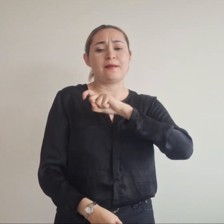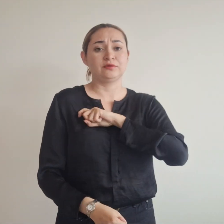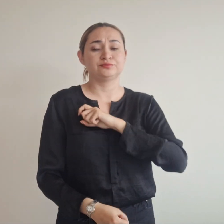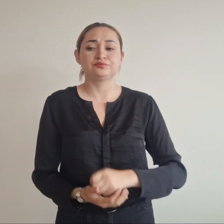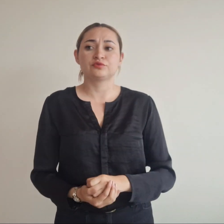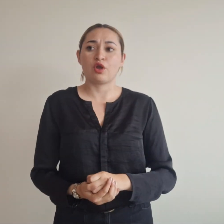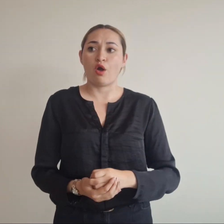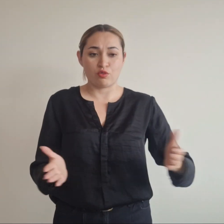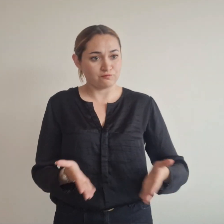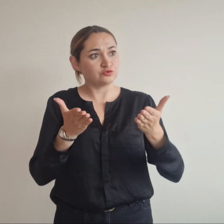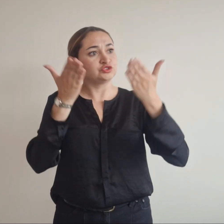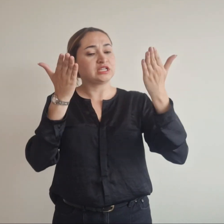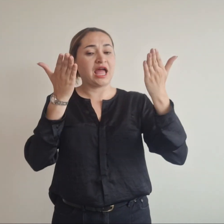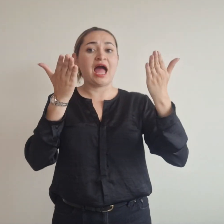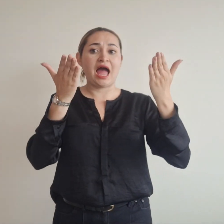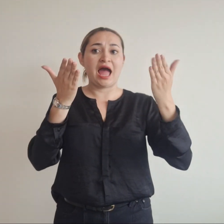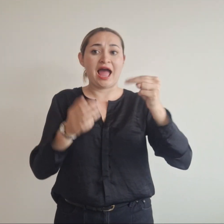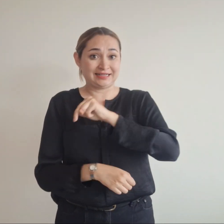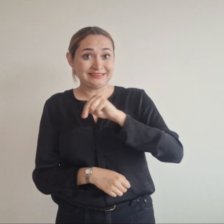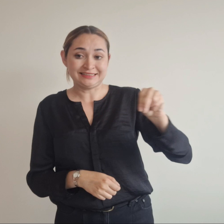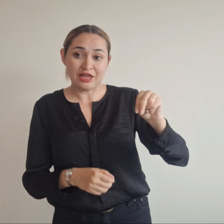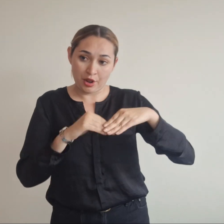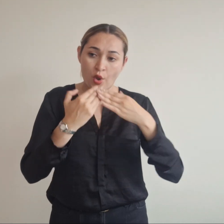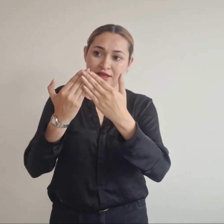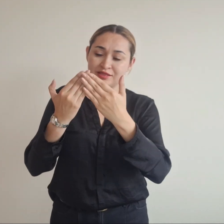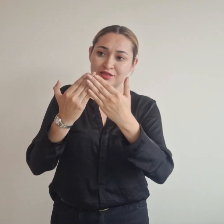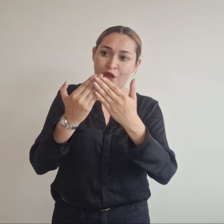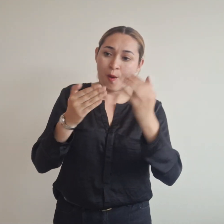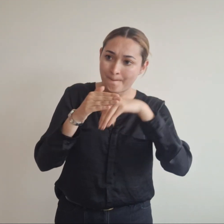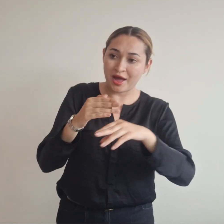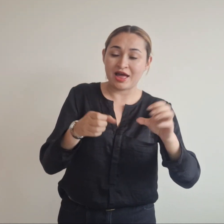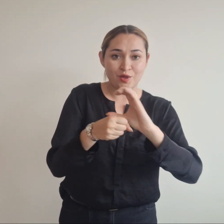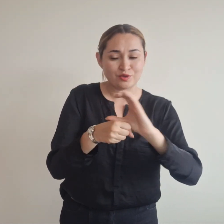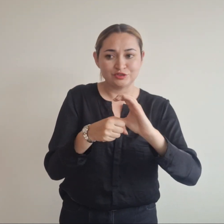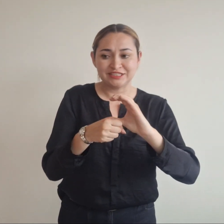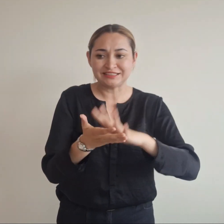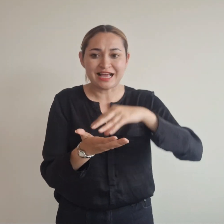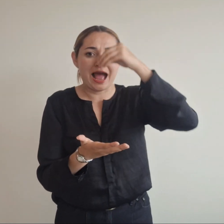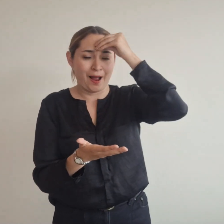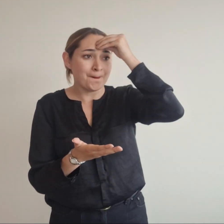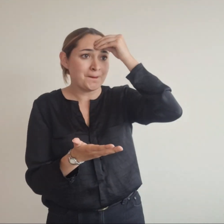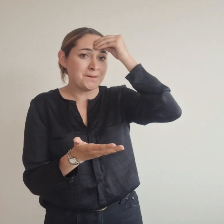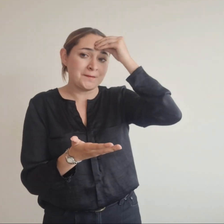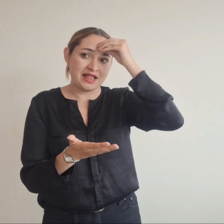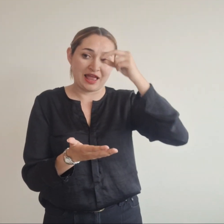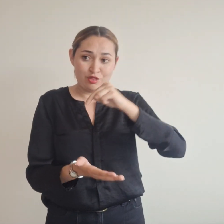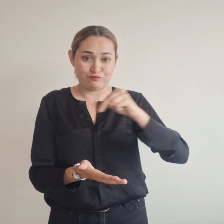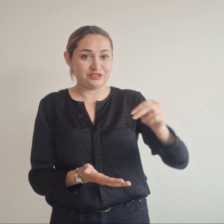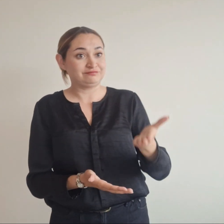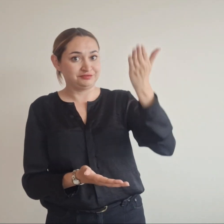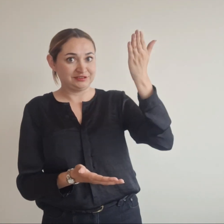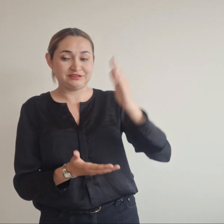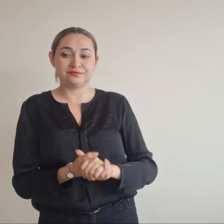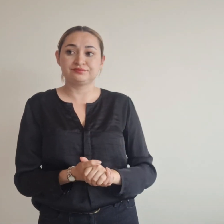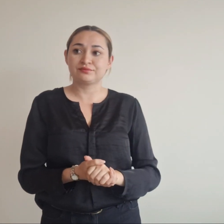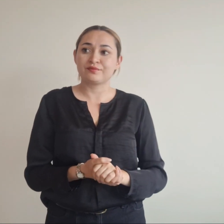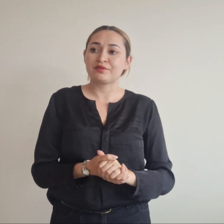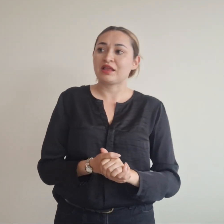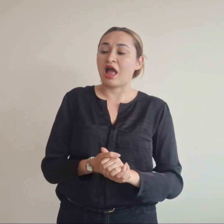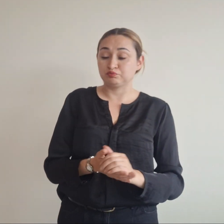eleva el nivel educativo en la ciudad y les permite acceder a un aprendizaje actualizado y de alto nivel. Reducción de barreras económicas.